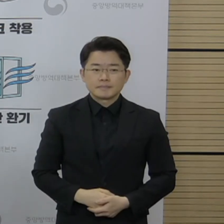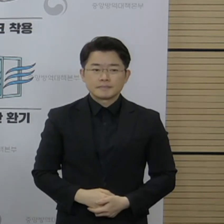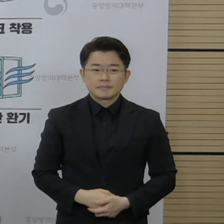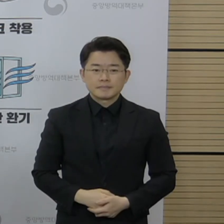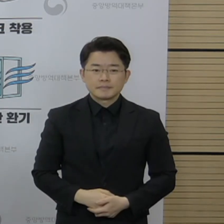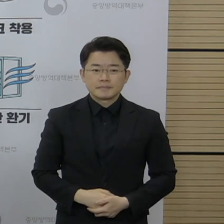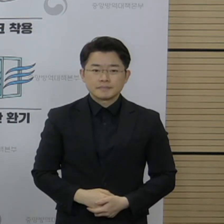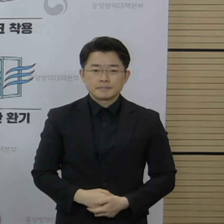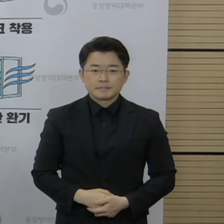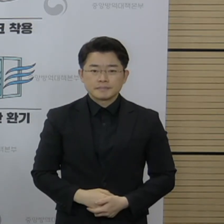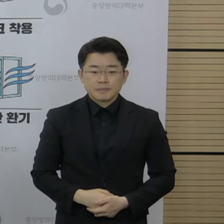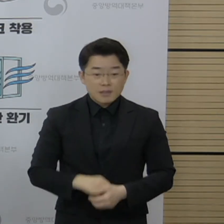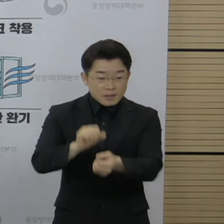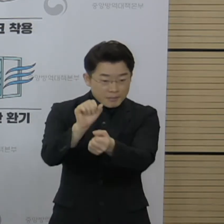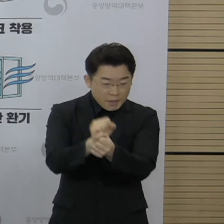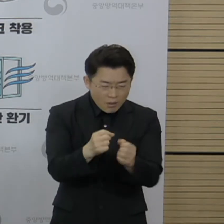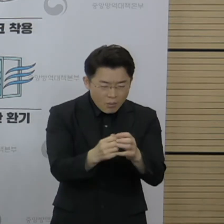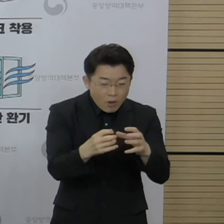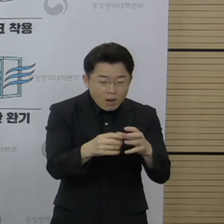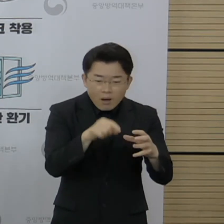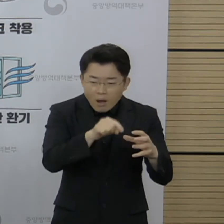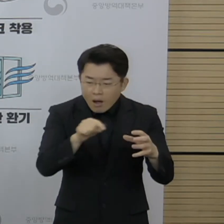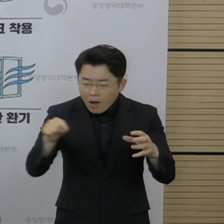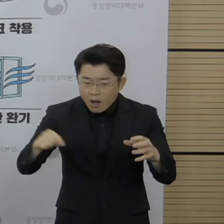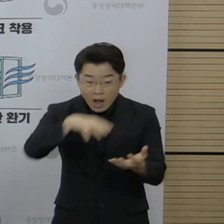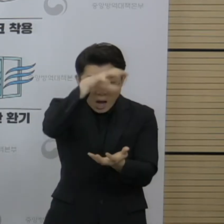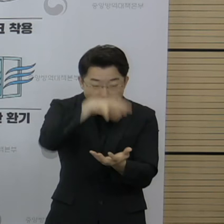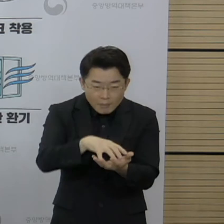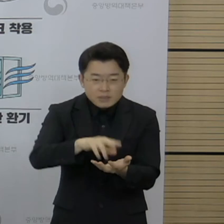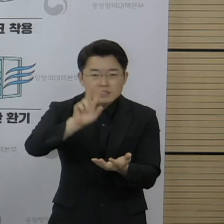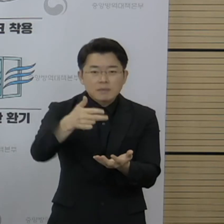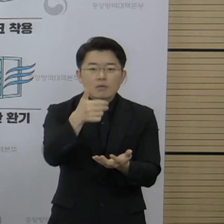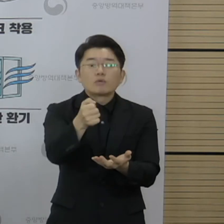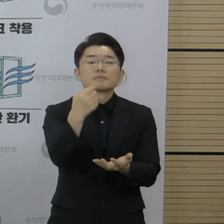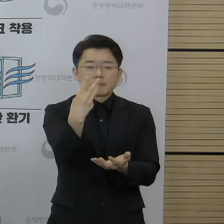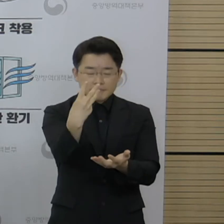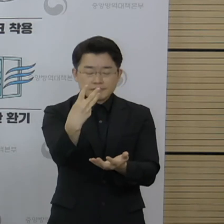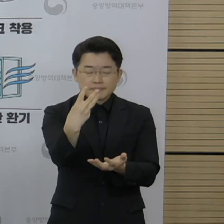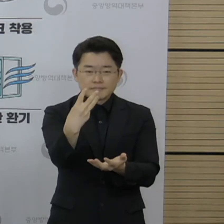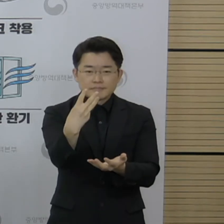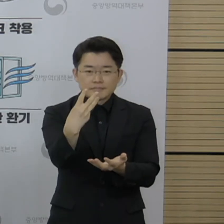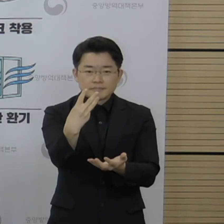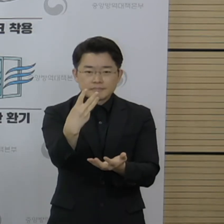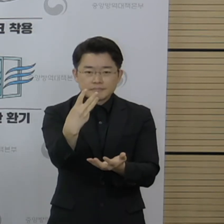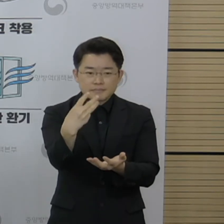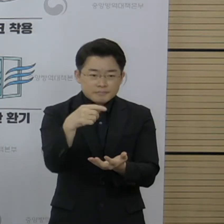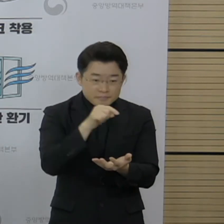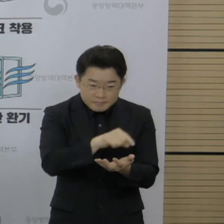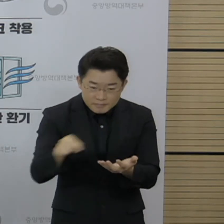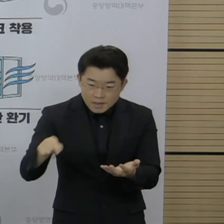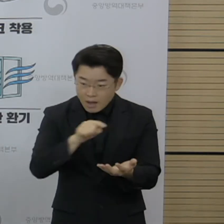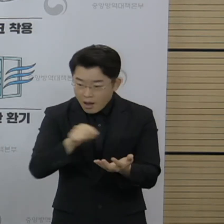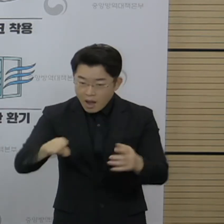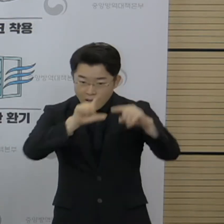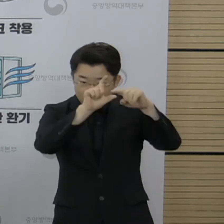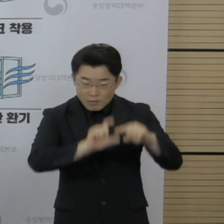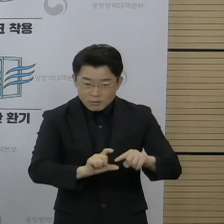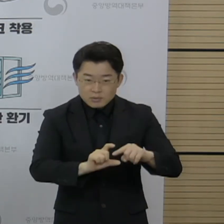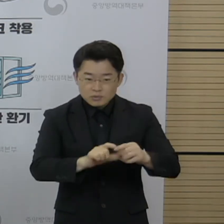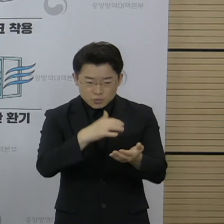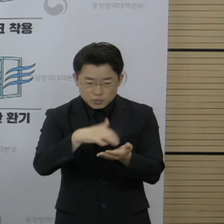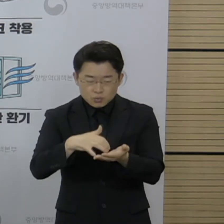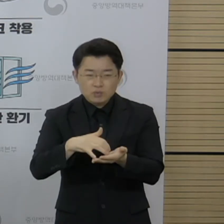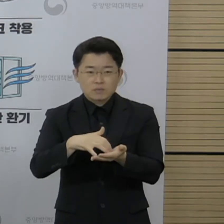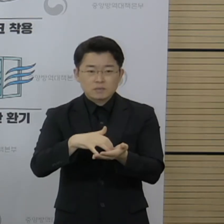신규 집단 사례 관련 총 확진자는 753명이었고 집단 사례 1건당 평균 발생